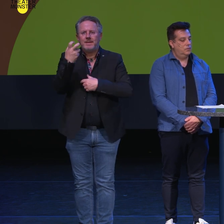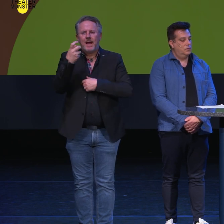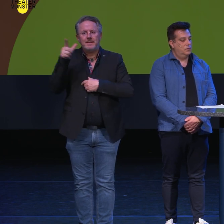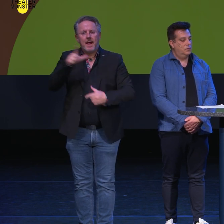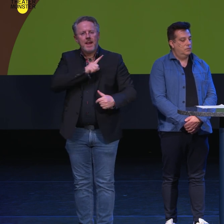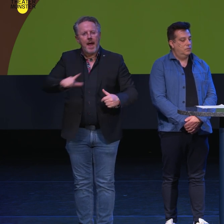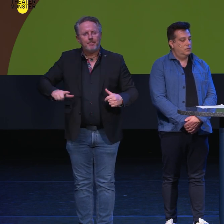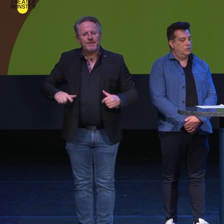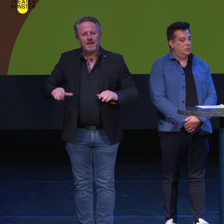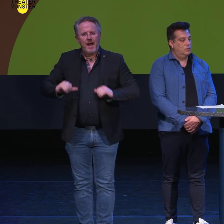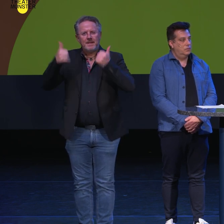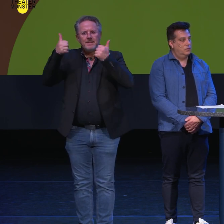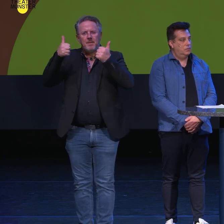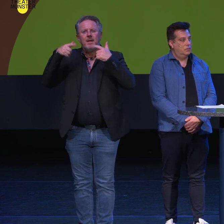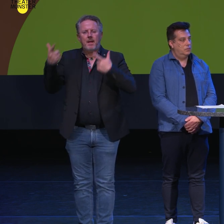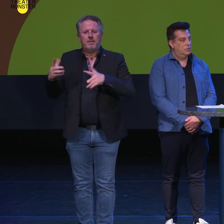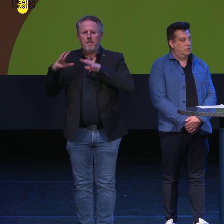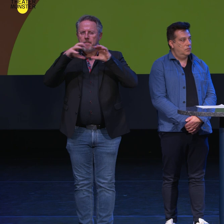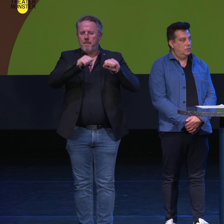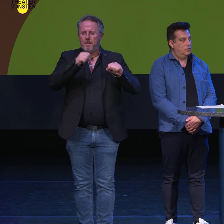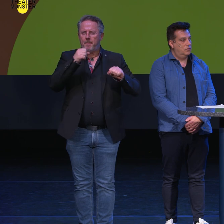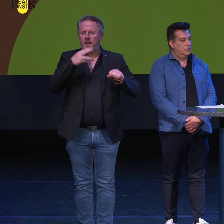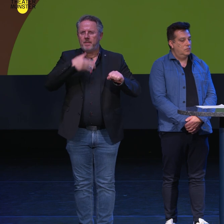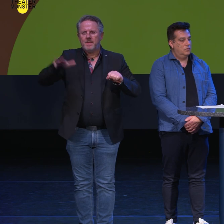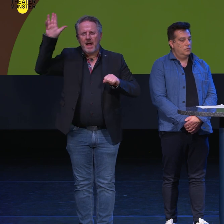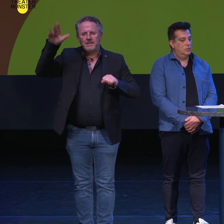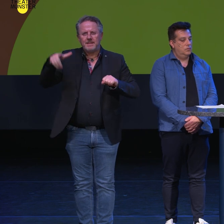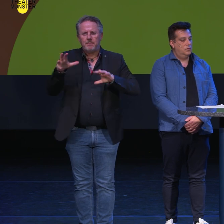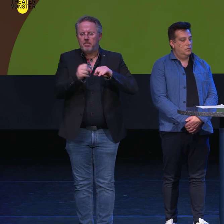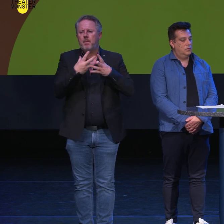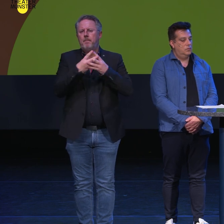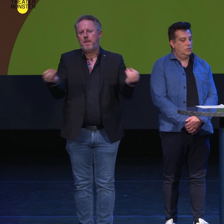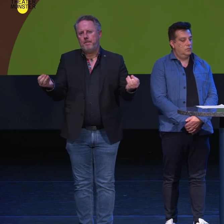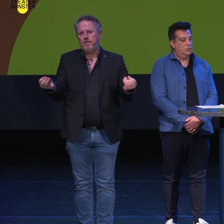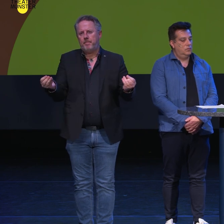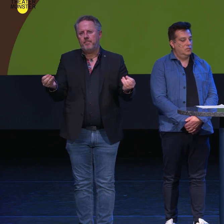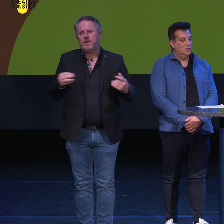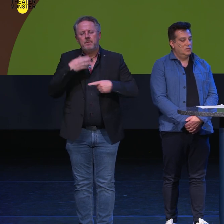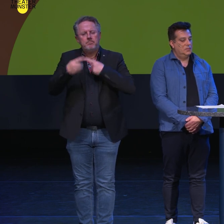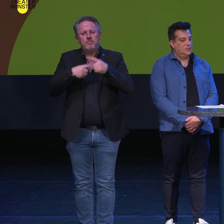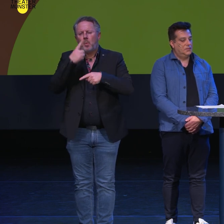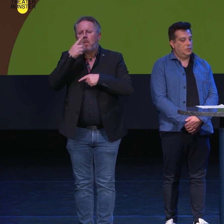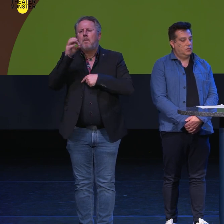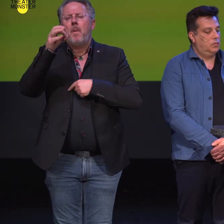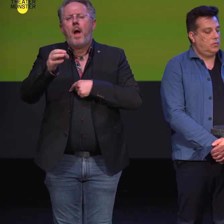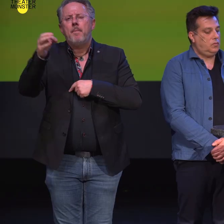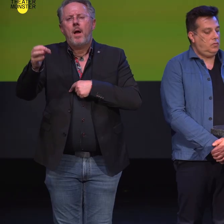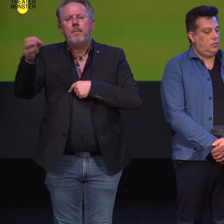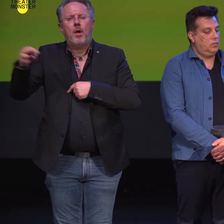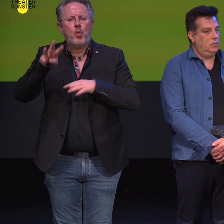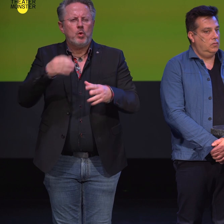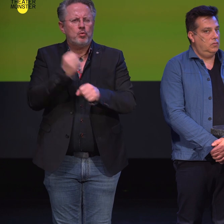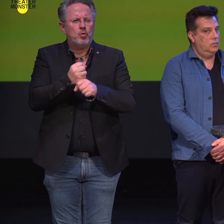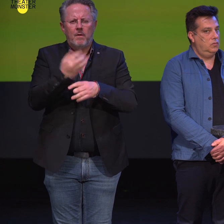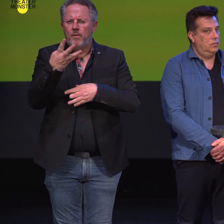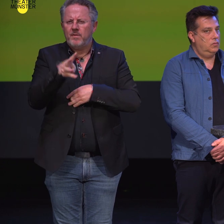uraufgeführt und verschwand dann mit der Machtübernahme der Nazis mehr oder weniger dauerhaft wieder von den Spielplänen, wurde nur vereinzelt nach 1945